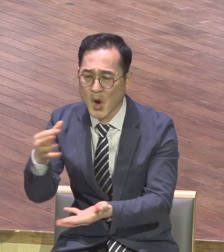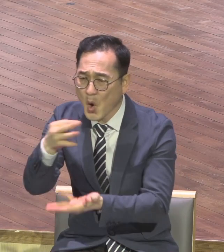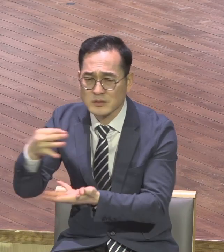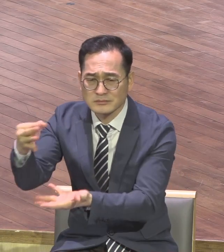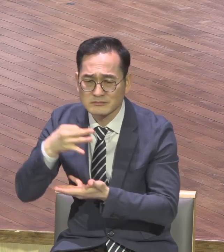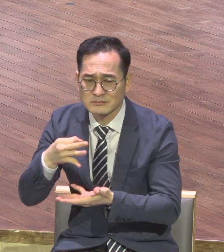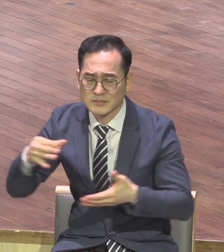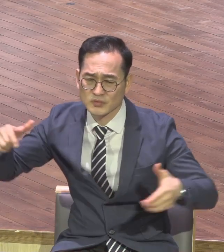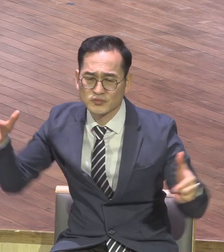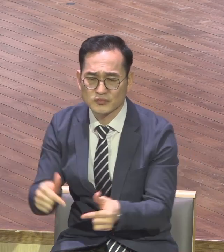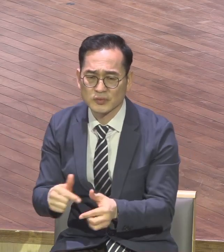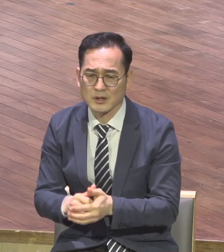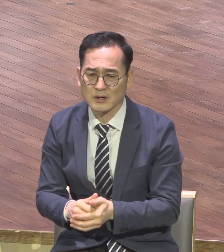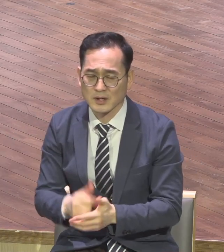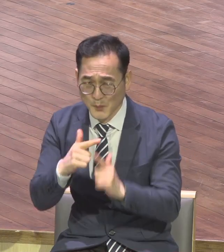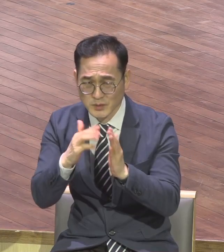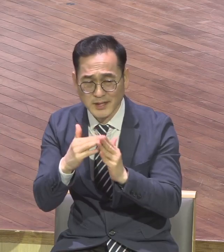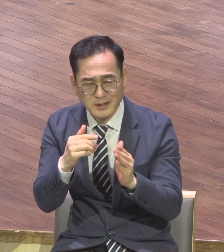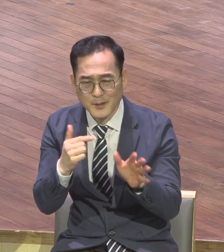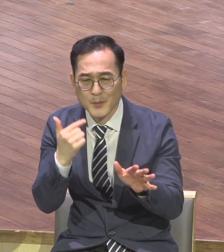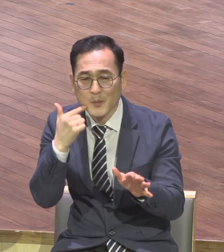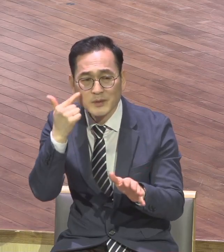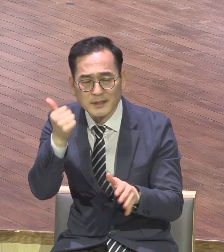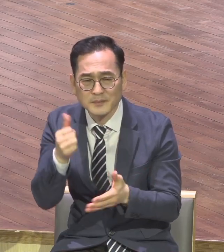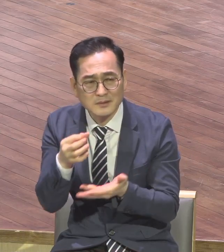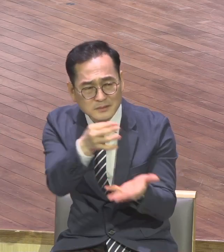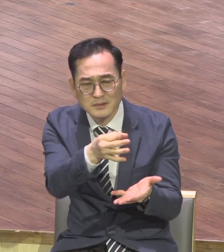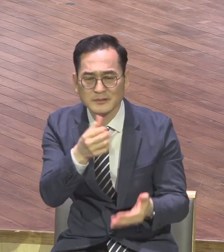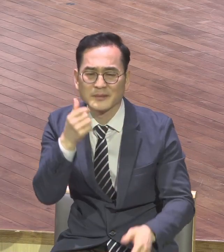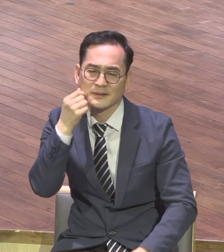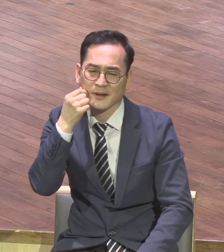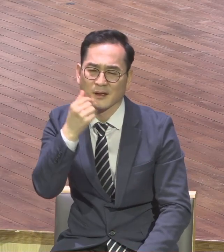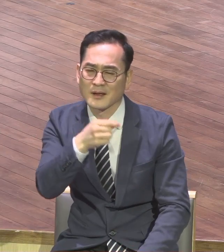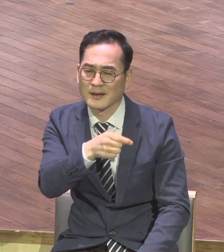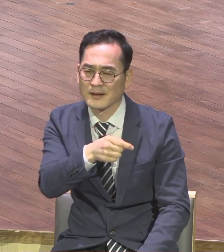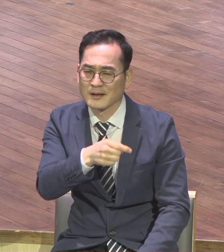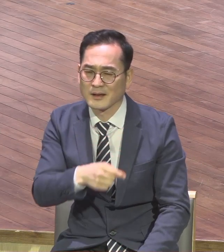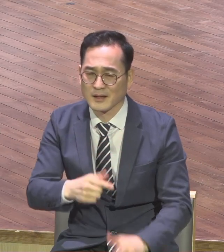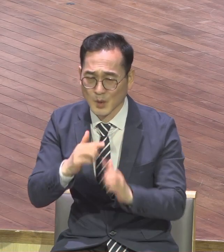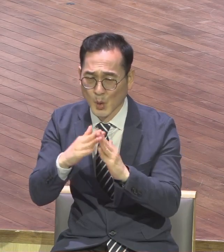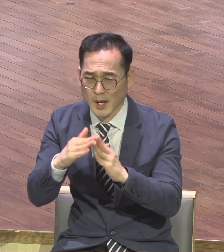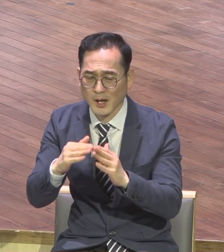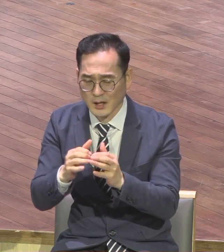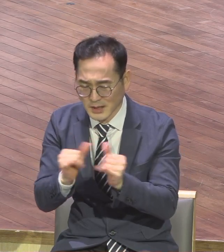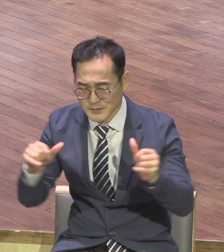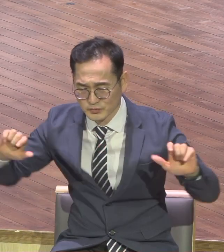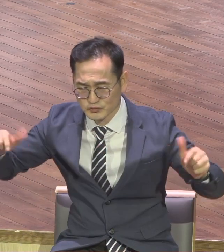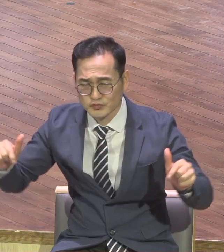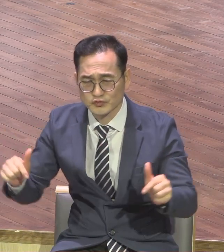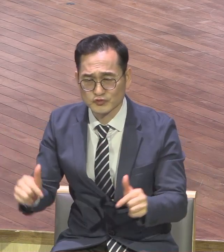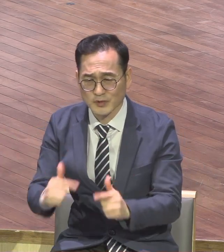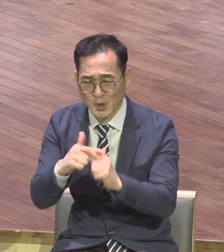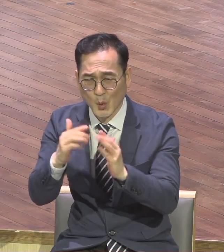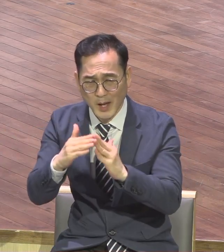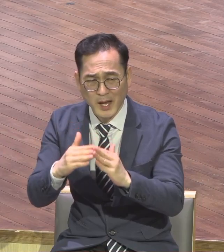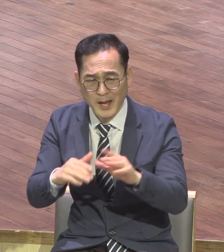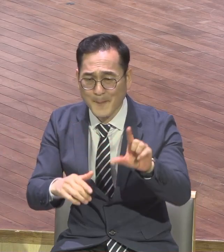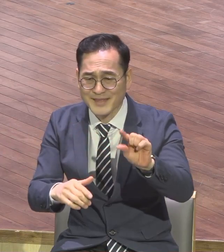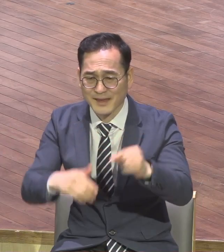또 교회들의 성도수가 엄청나게 줄어가고 심지어 교회 만개 정도가 교회문을 닫는